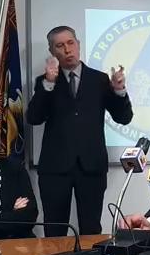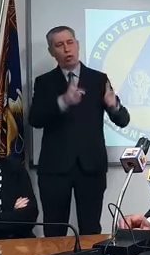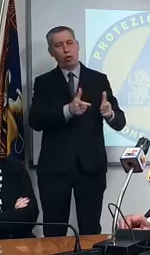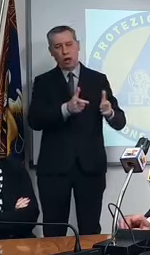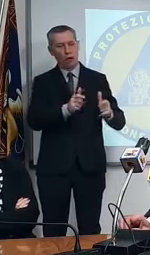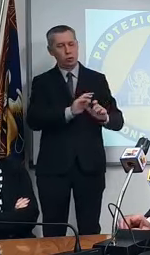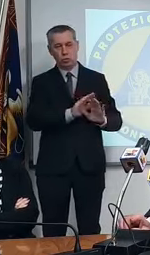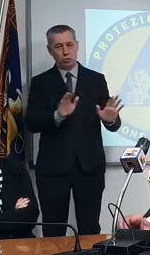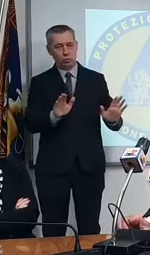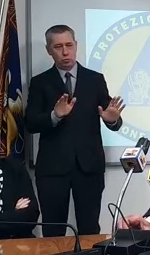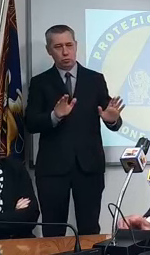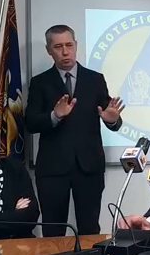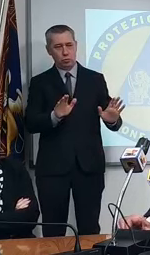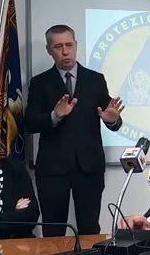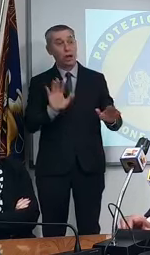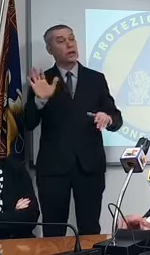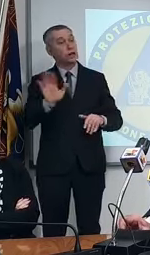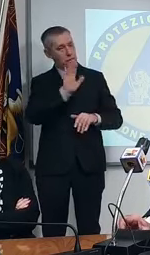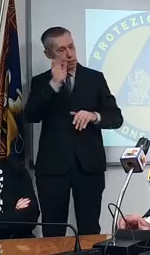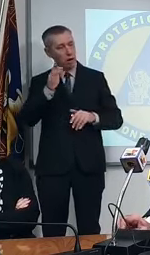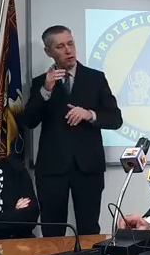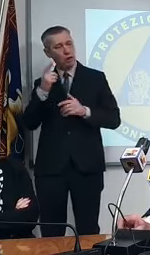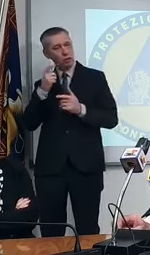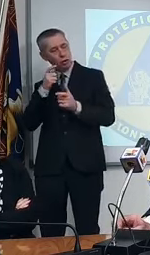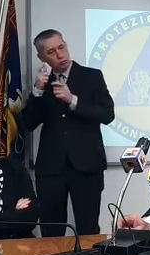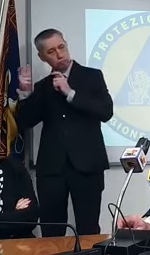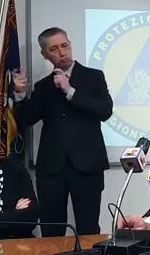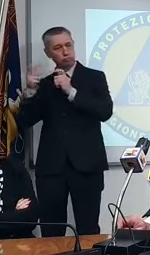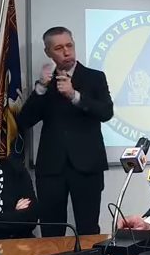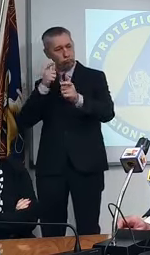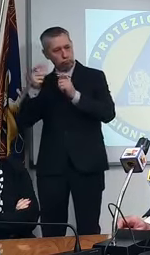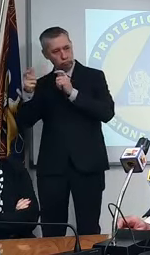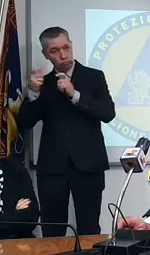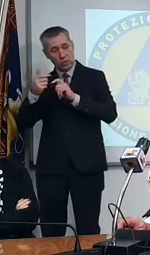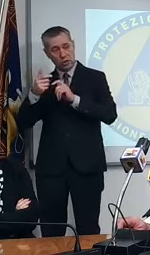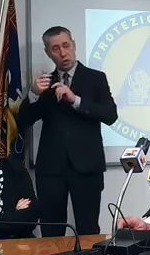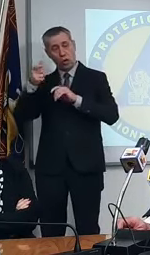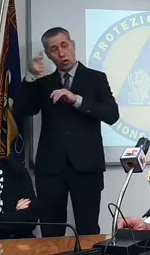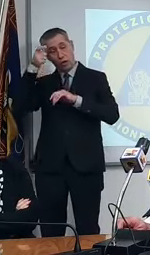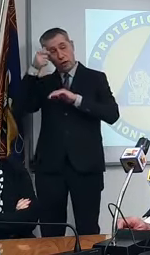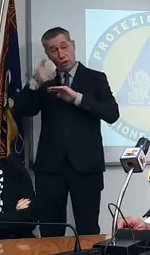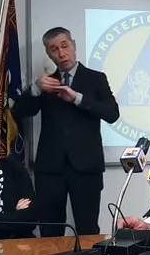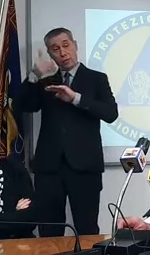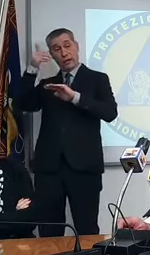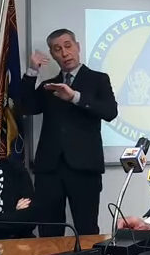sembrava che ci fosse un'interlocuzione avviata con il governo precedente